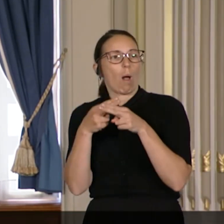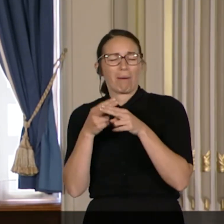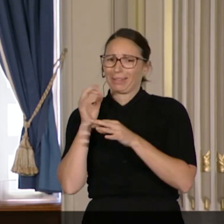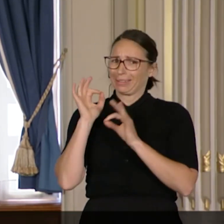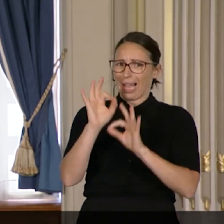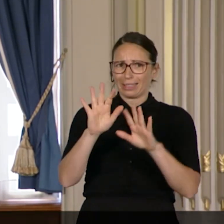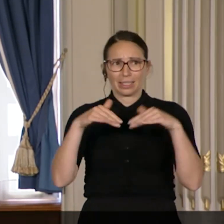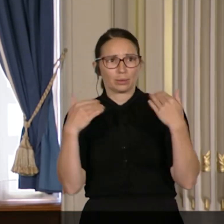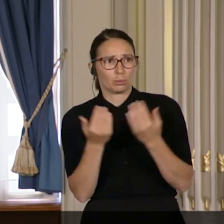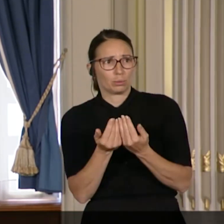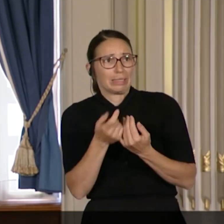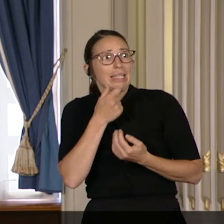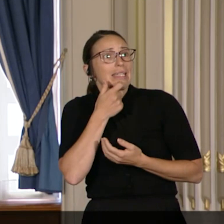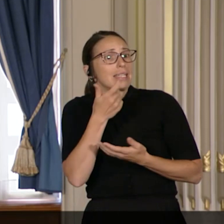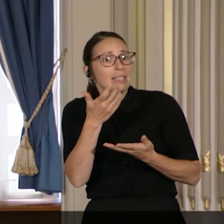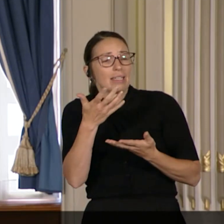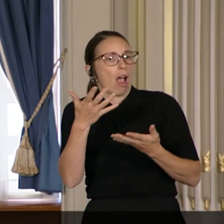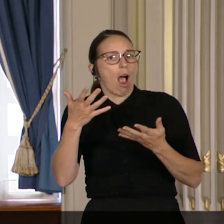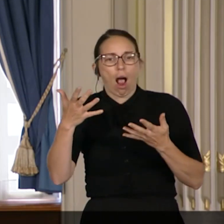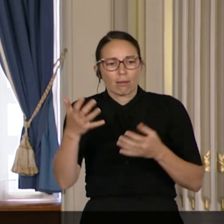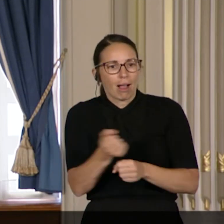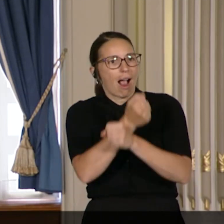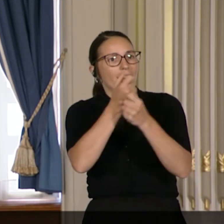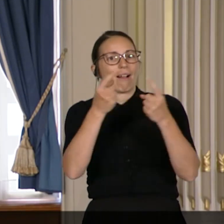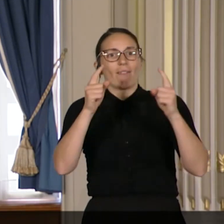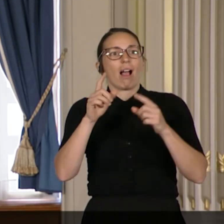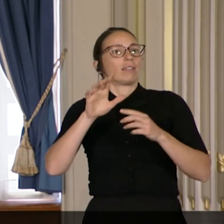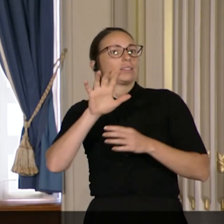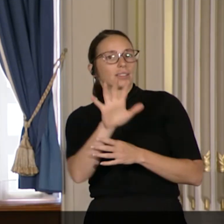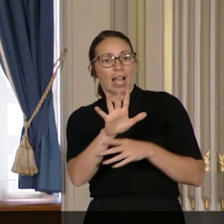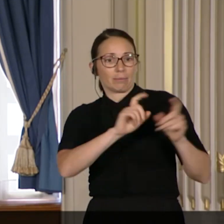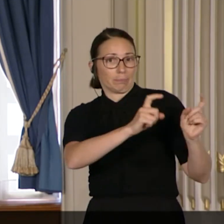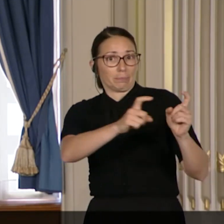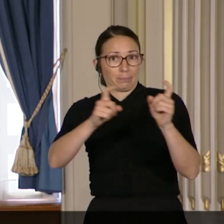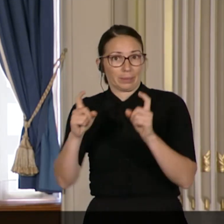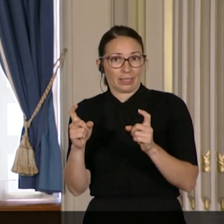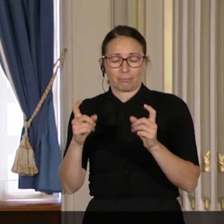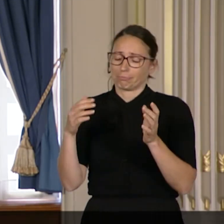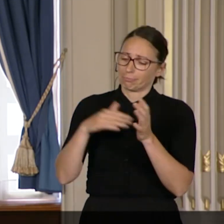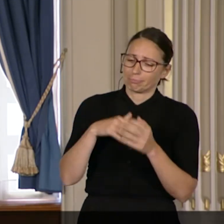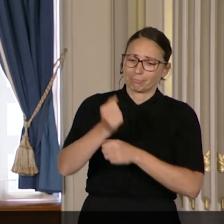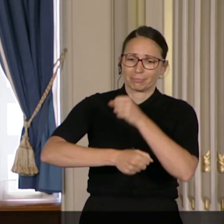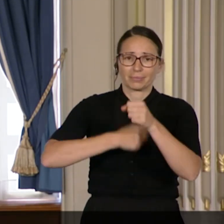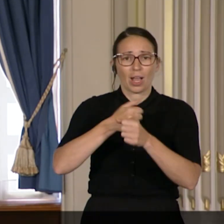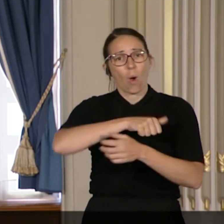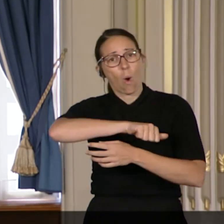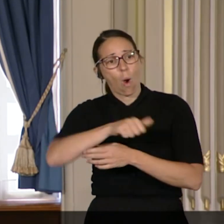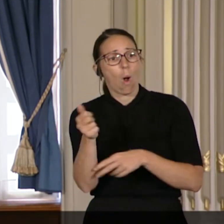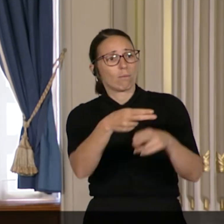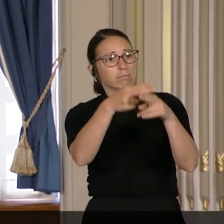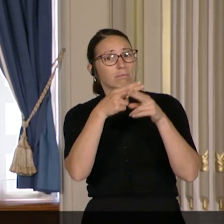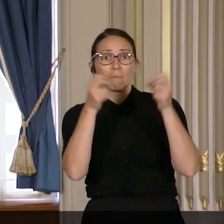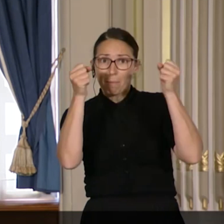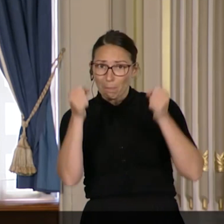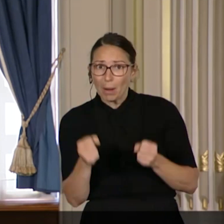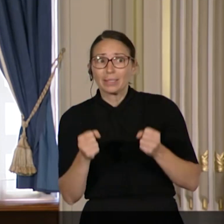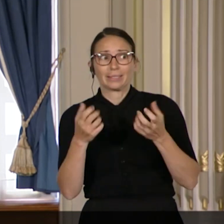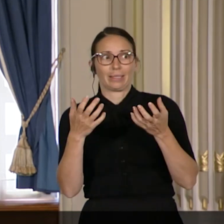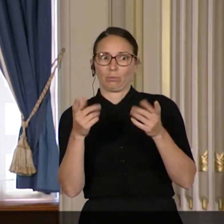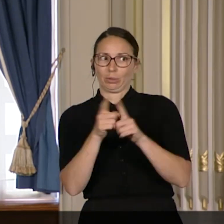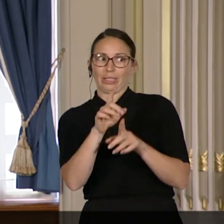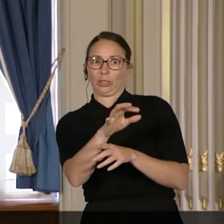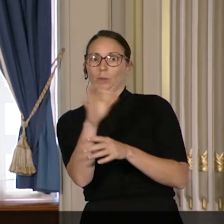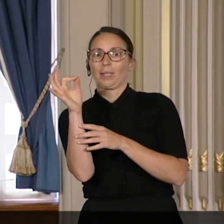celles qui obtiendraient l'un des cinq prix remis. Et encore cette année, une autre candidature aurait pu obtenir leur